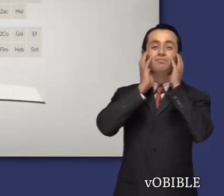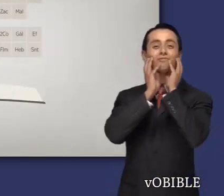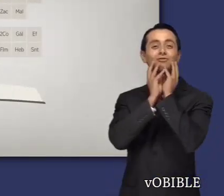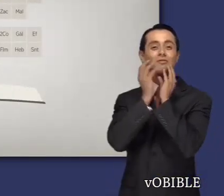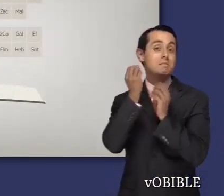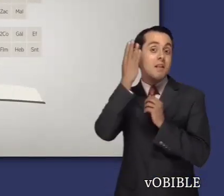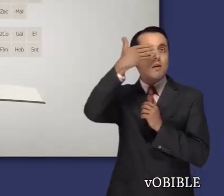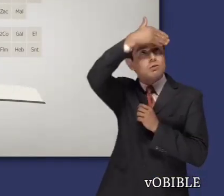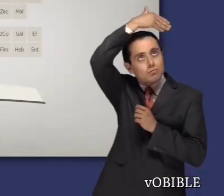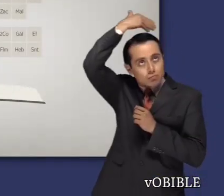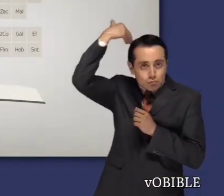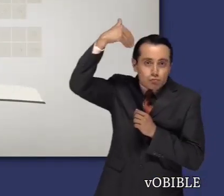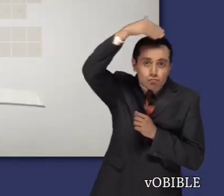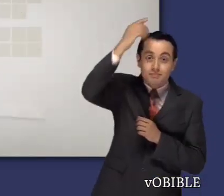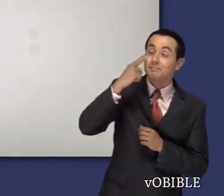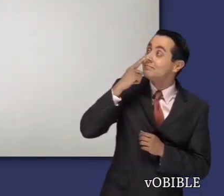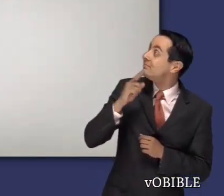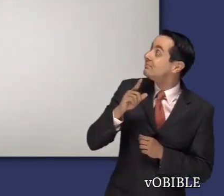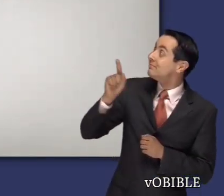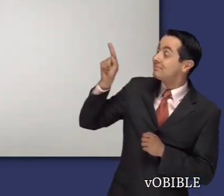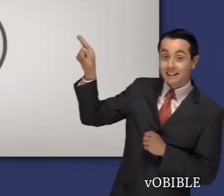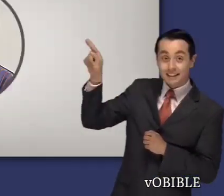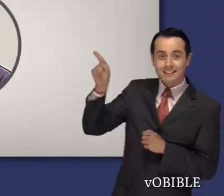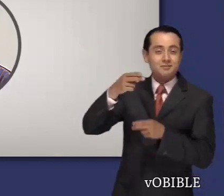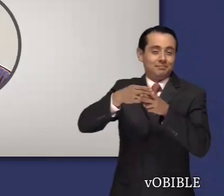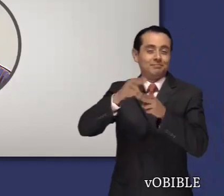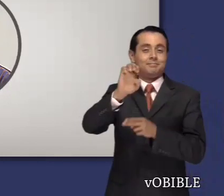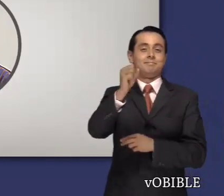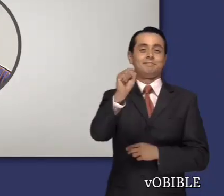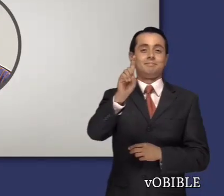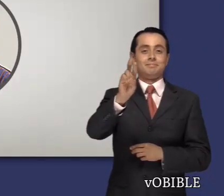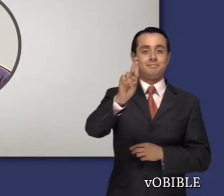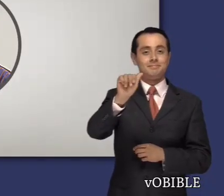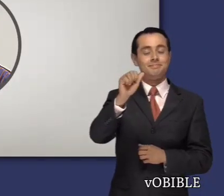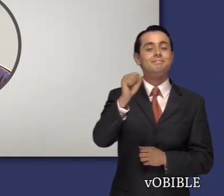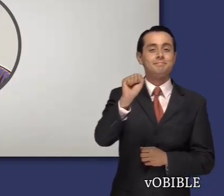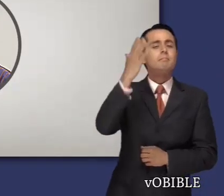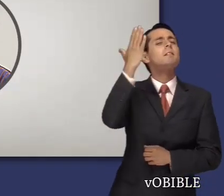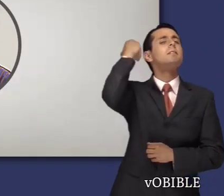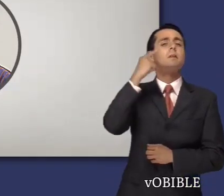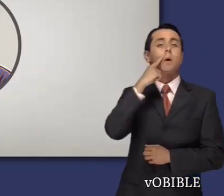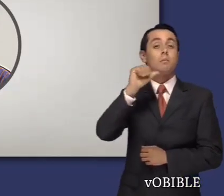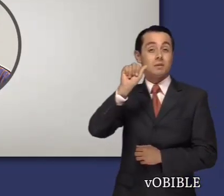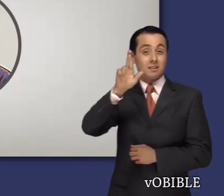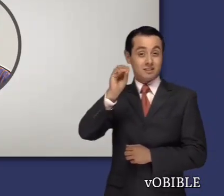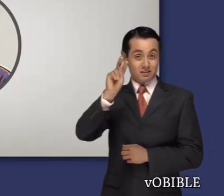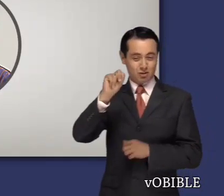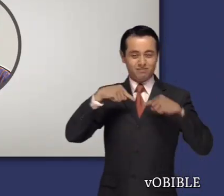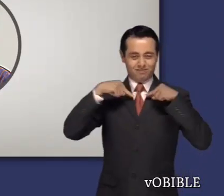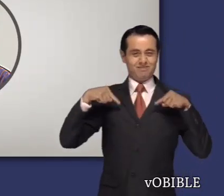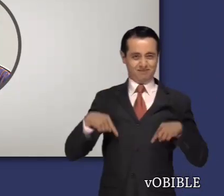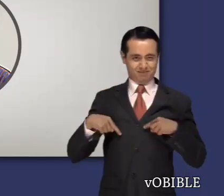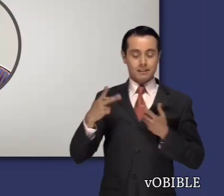Información sobre el libro de Esdras Este libro lo escribió el sacerdote Esdras, un descendiente de Aarón.